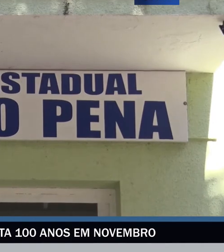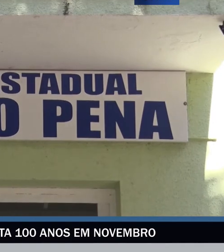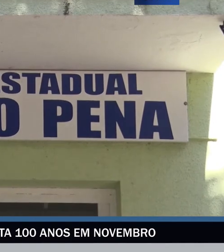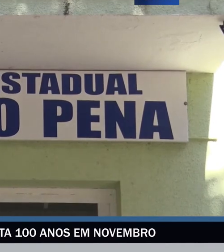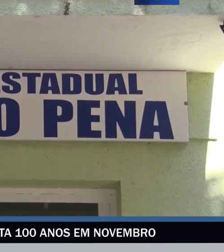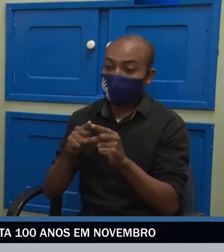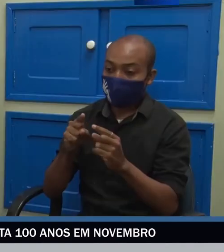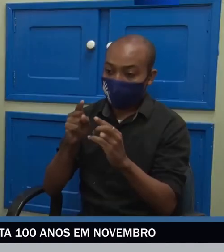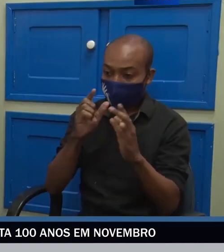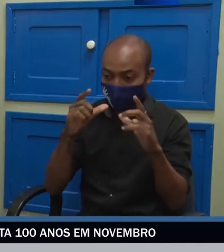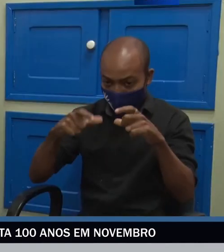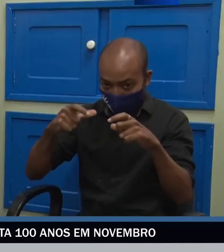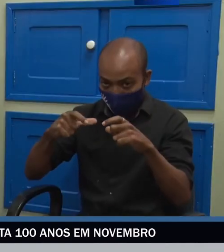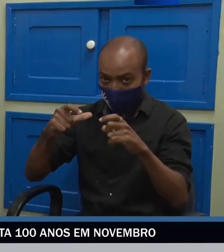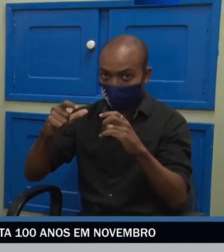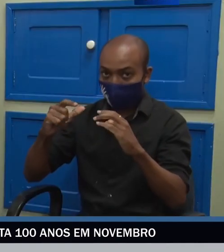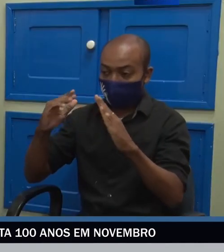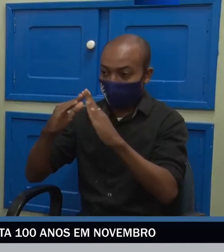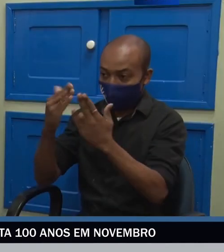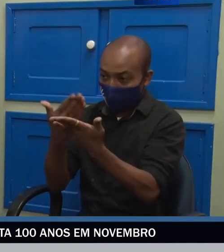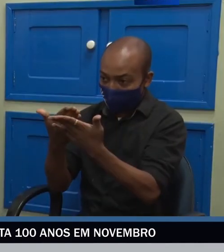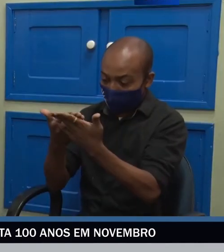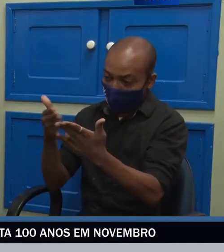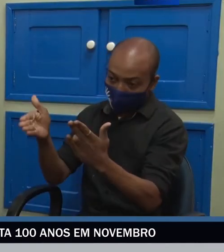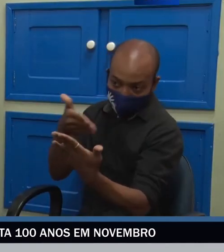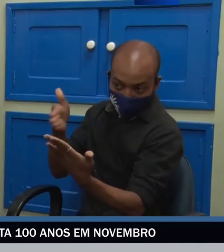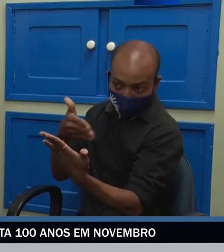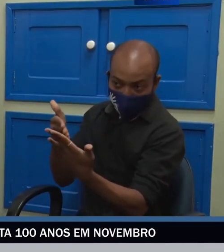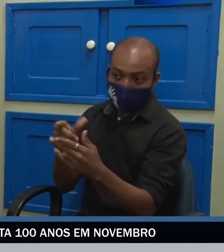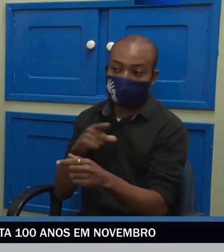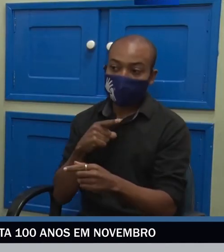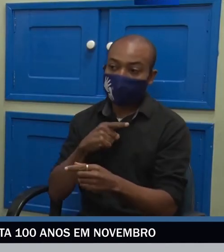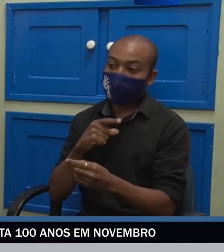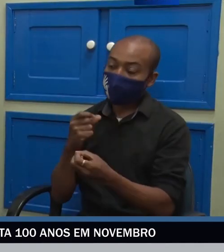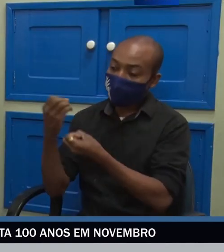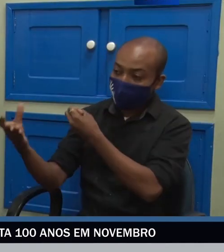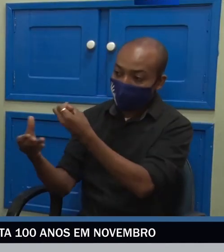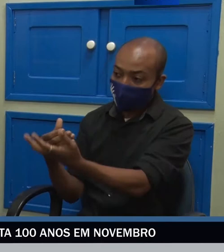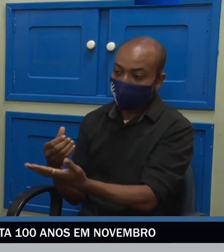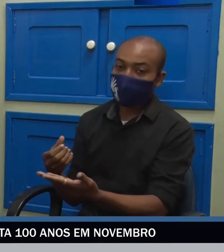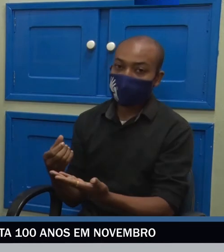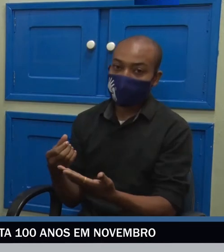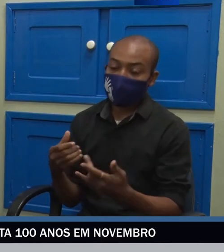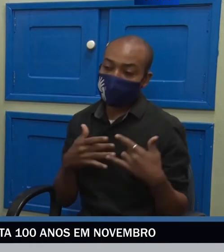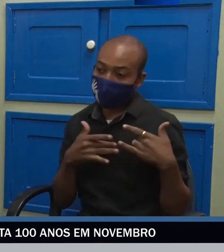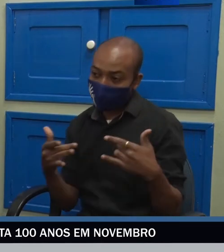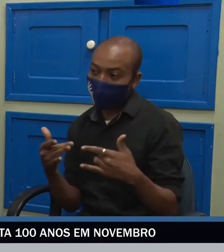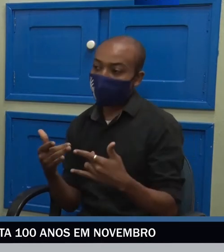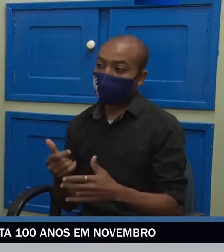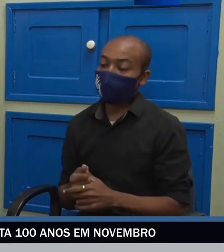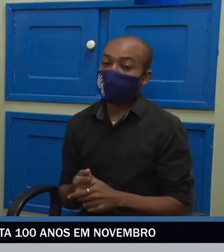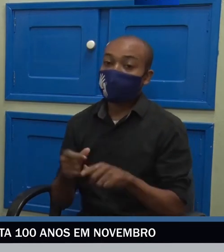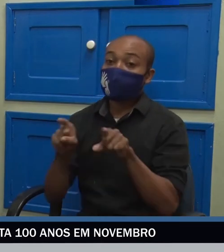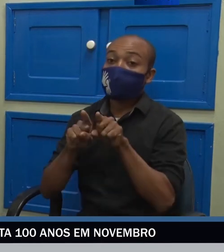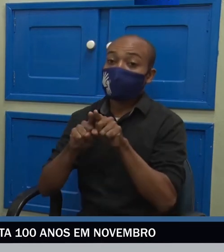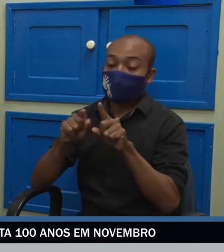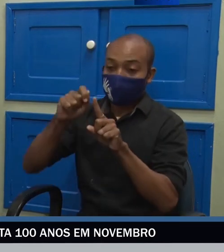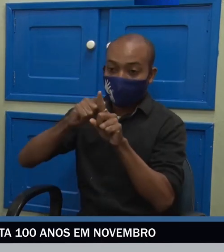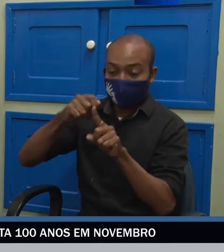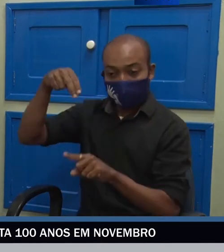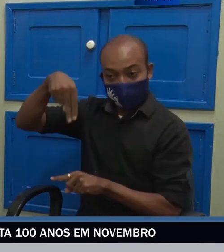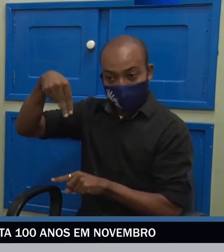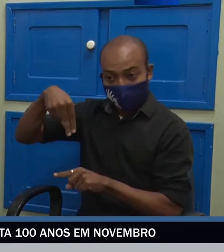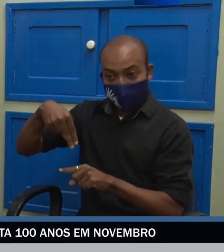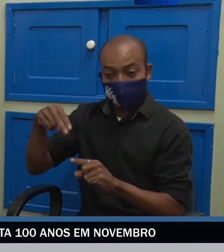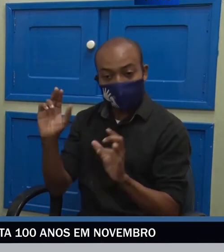Afonso Pena. E, finalizando o projeto, nós vamos fazer uma culminância em novembro, que é o mês em que comemora os 100 anos